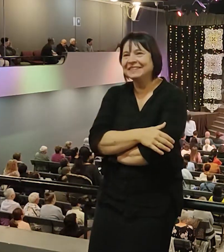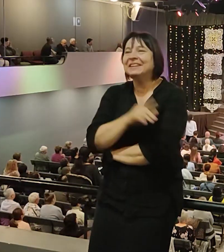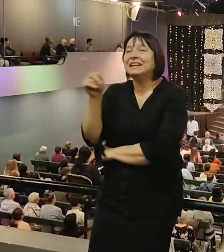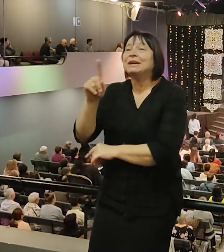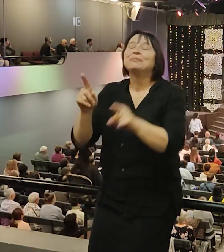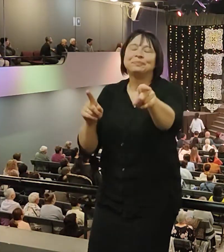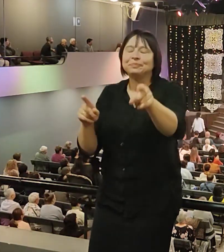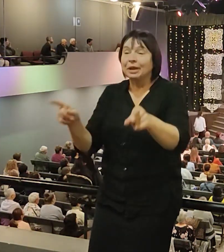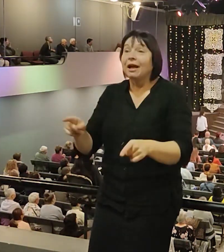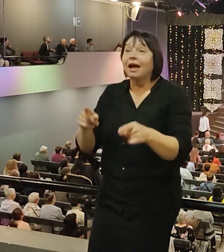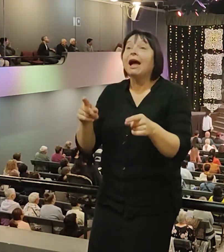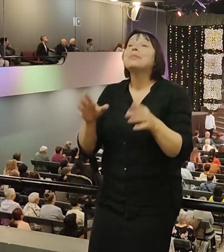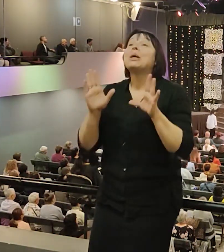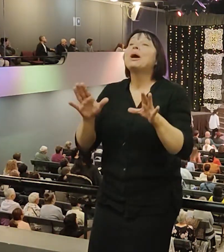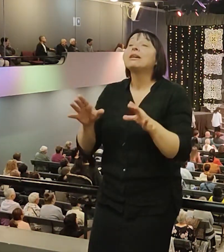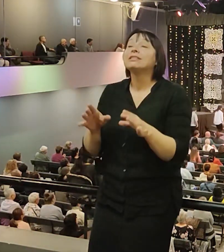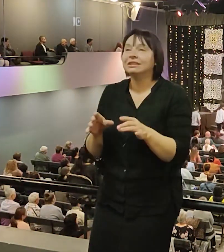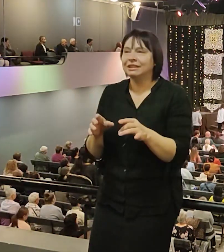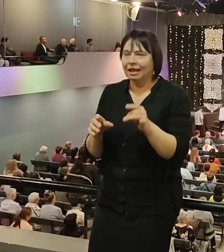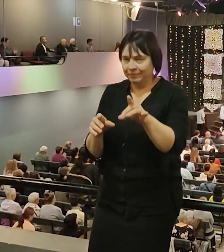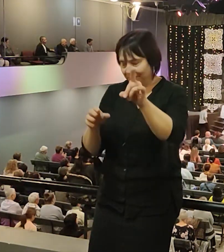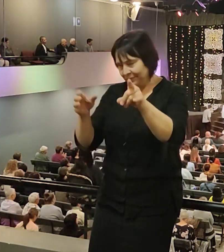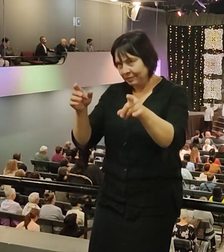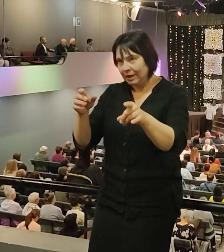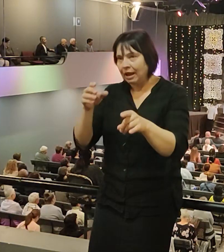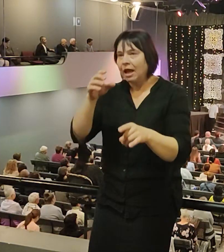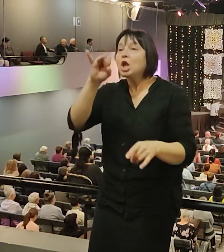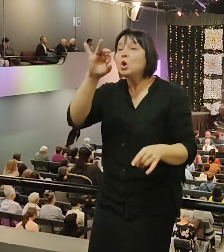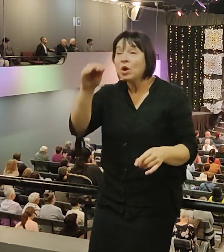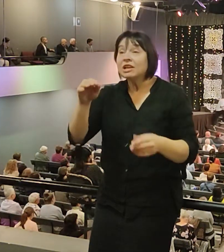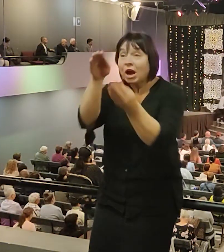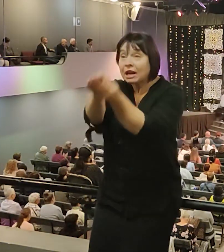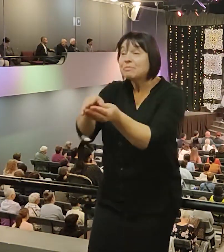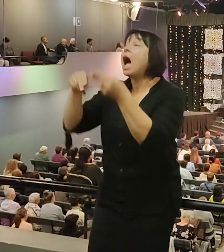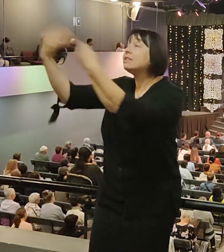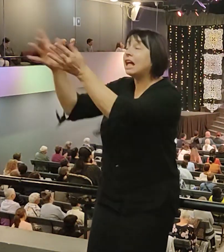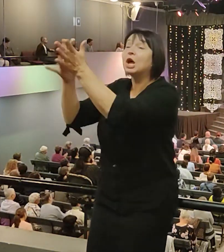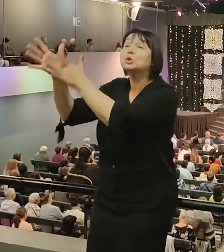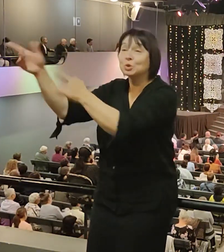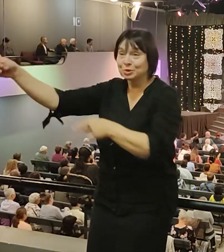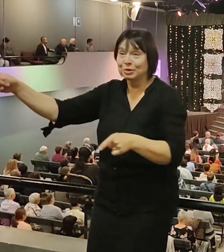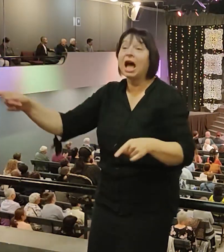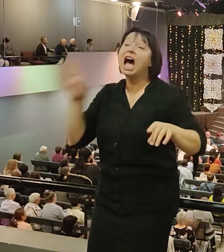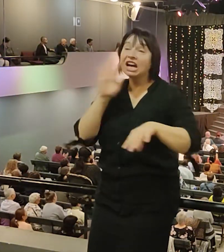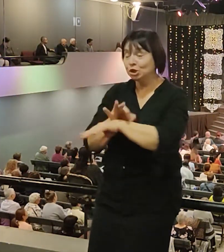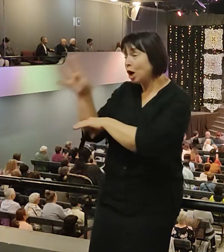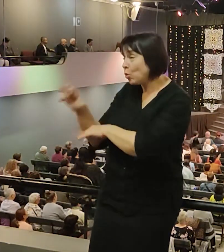Христос из Назарета умер и воскрес. Он не остался мертвым в гробнице, он воскрес.